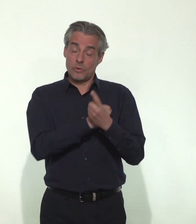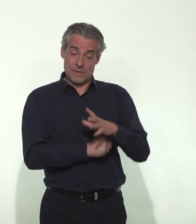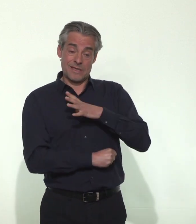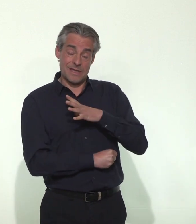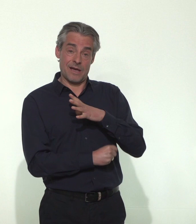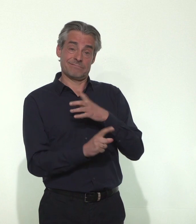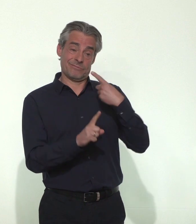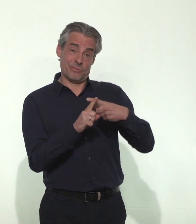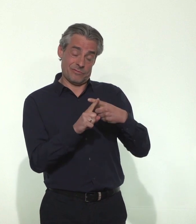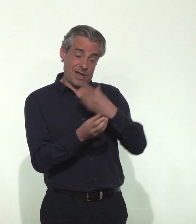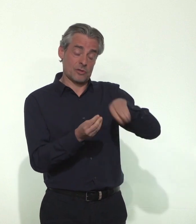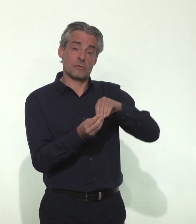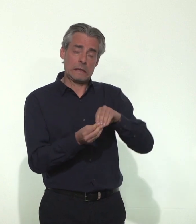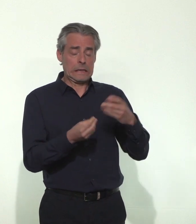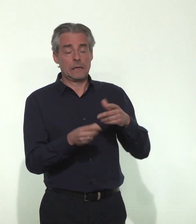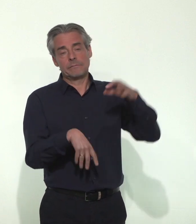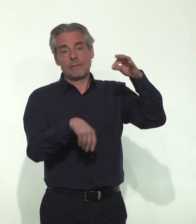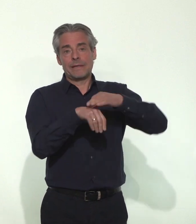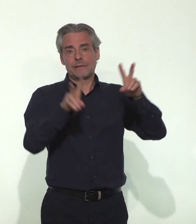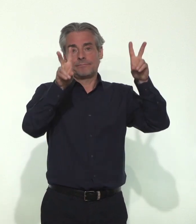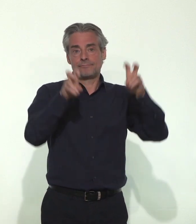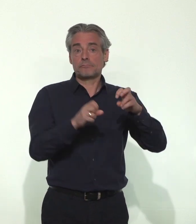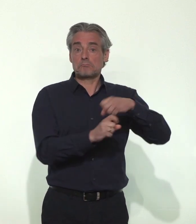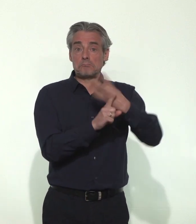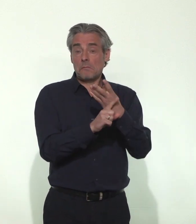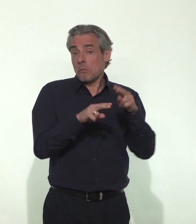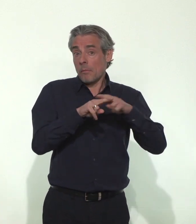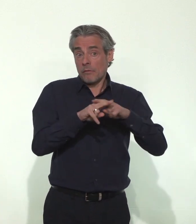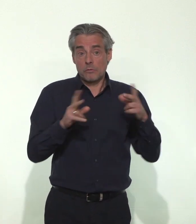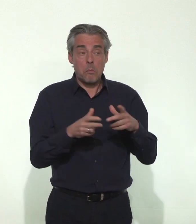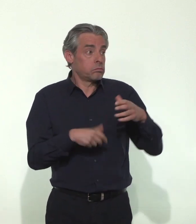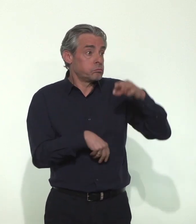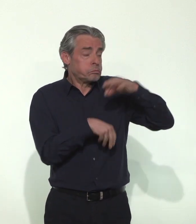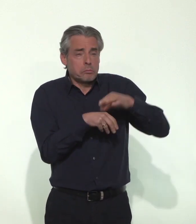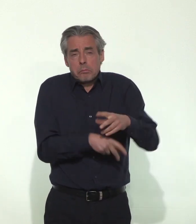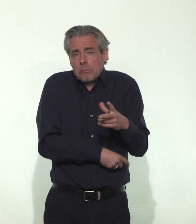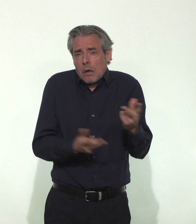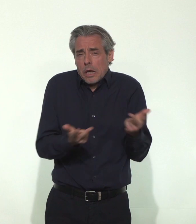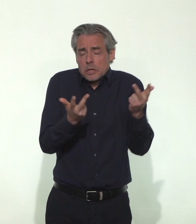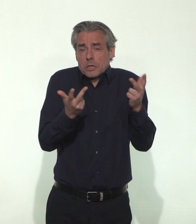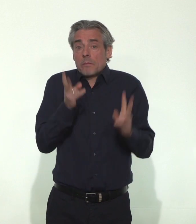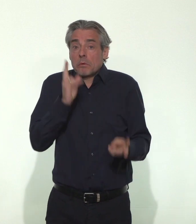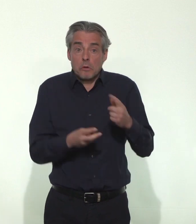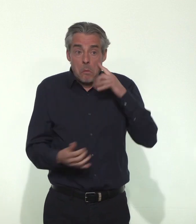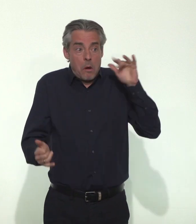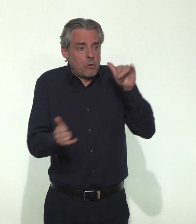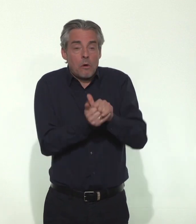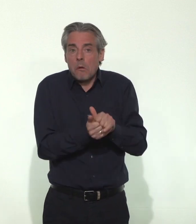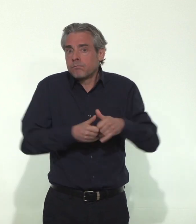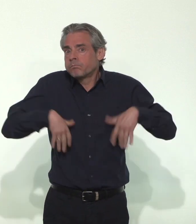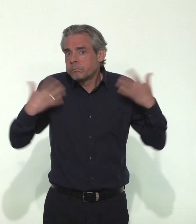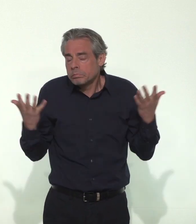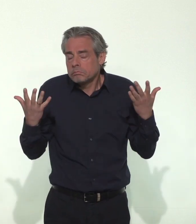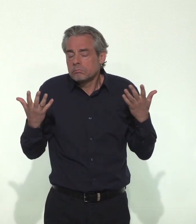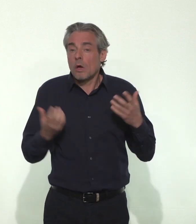part importante de formes dites possy-symptomatiques, présence de symptômes bénins, et avec des personnes qui finalement